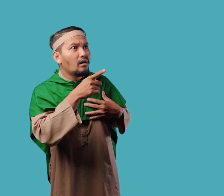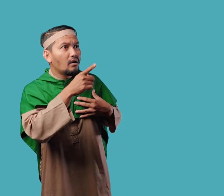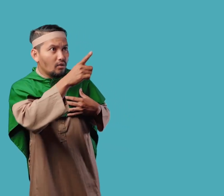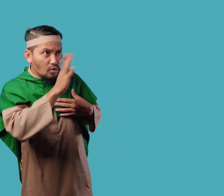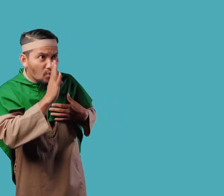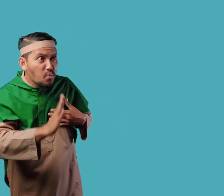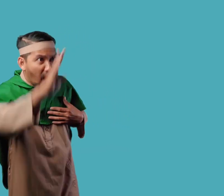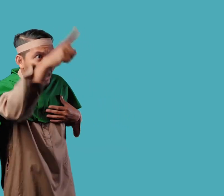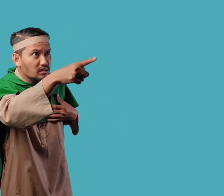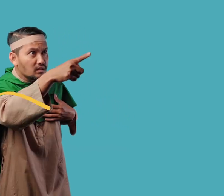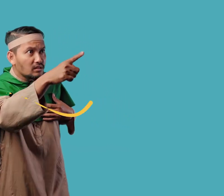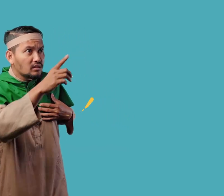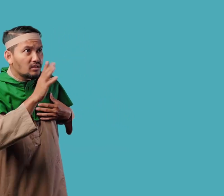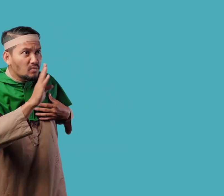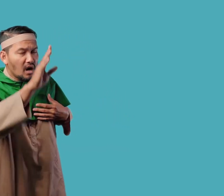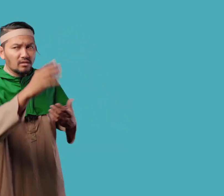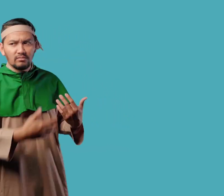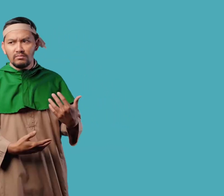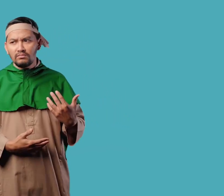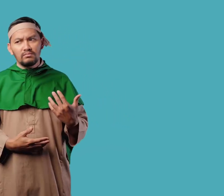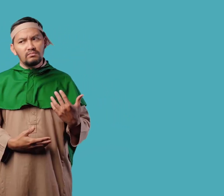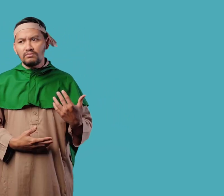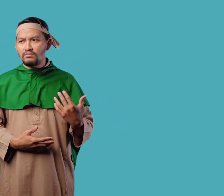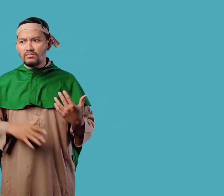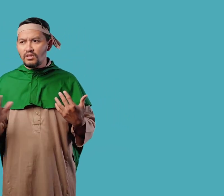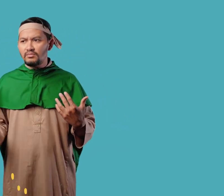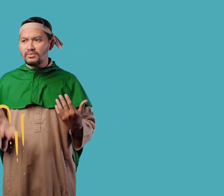Mereka bertanya Apakah Isa adalah Tuhan?